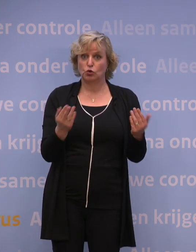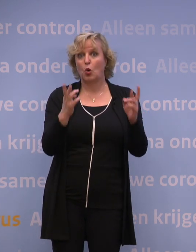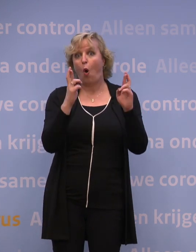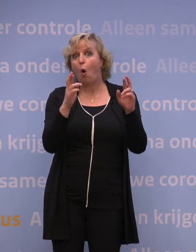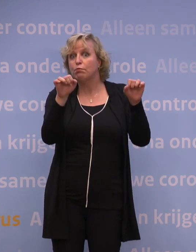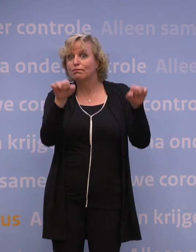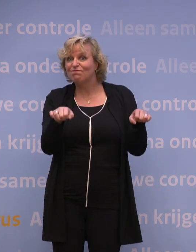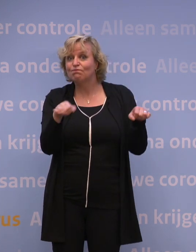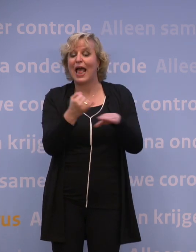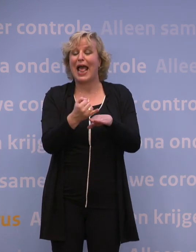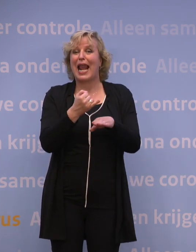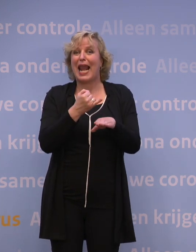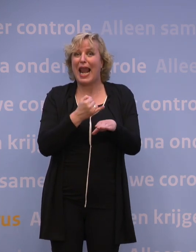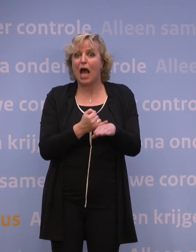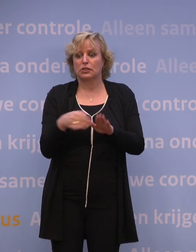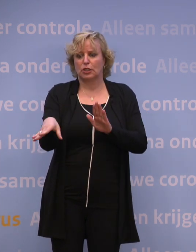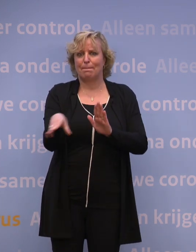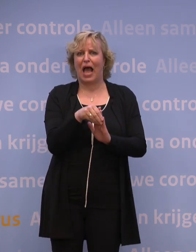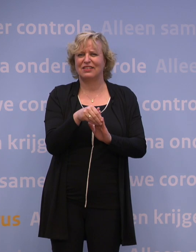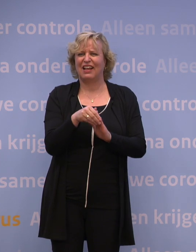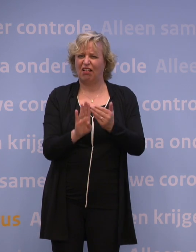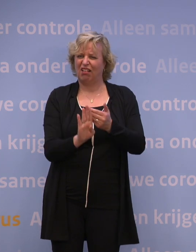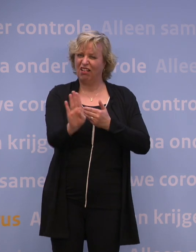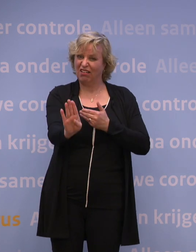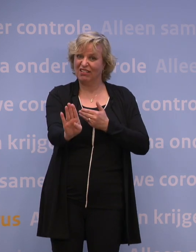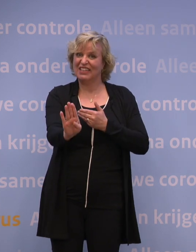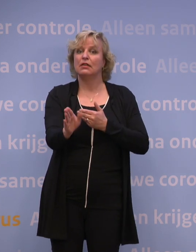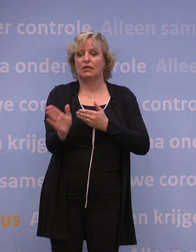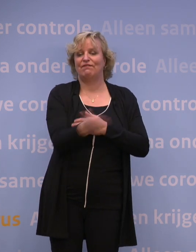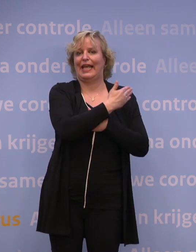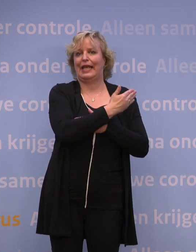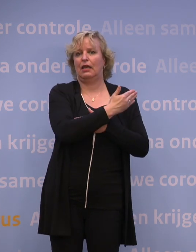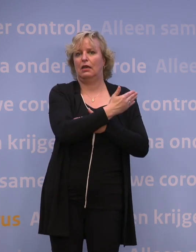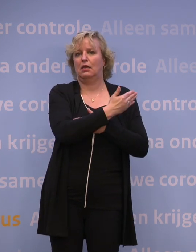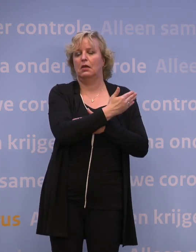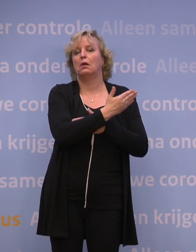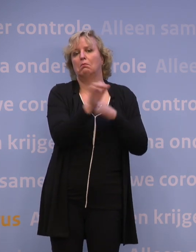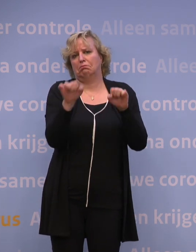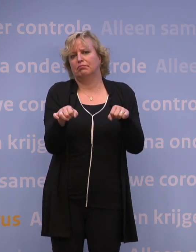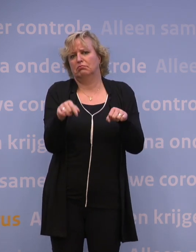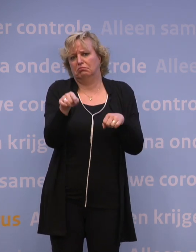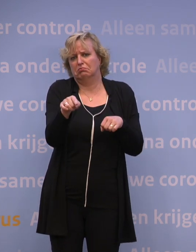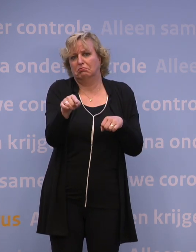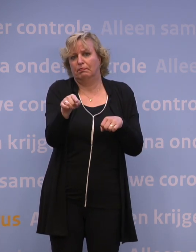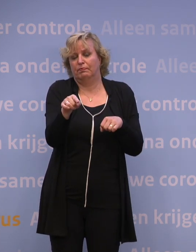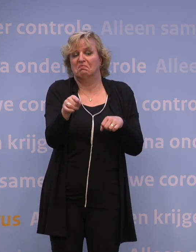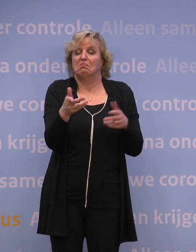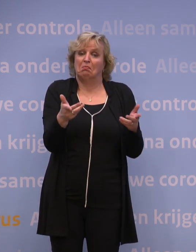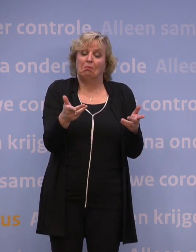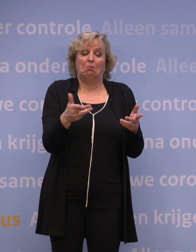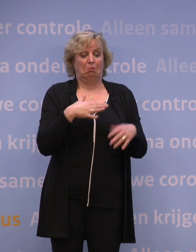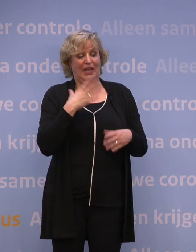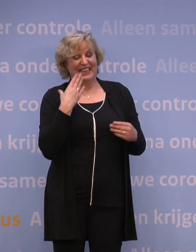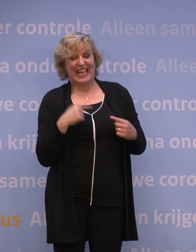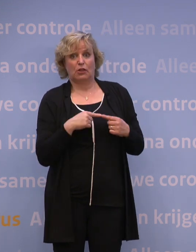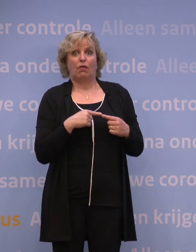we die laatste echt beperkende maatregel, het afstand houden, gedacht kunnen zeggen. En daarvoor moet de epidemie hier en in de landen om ons